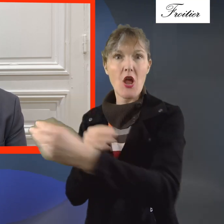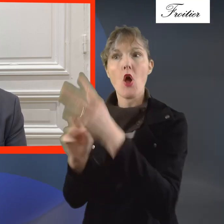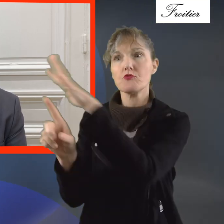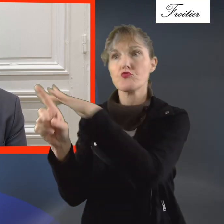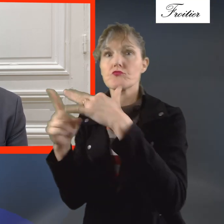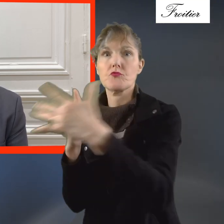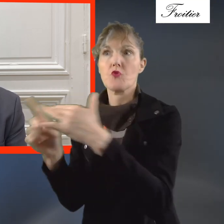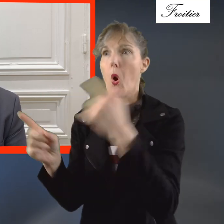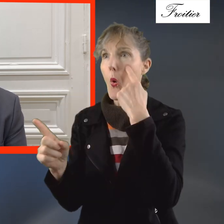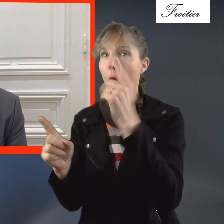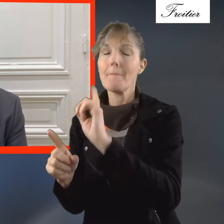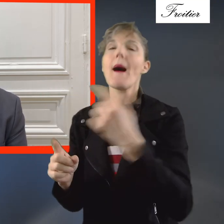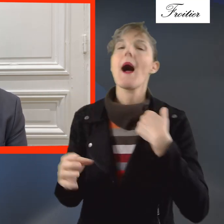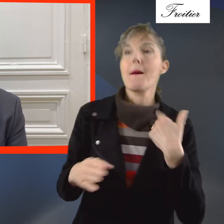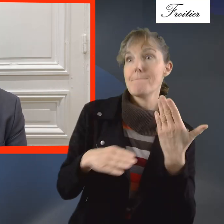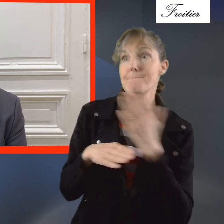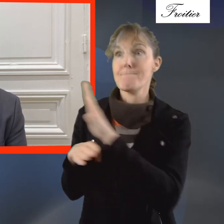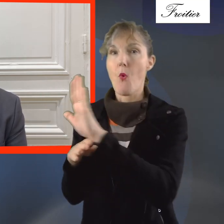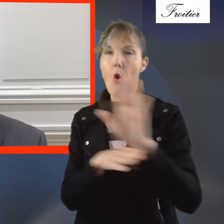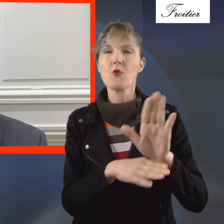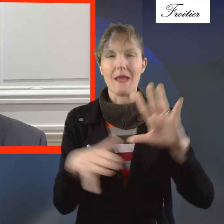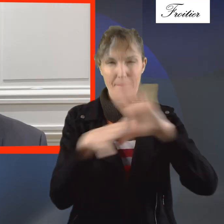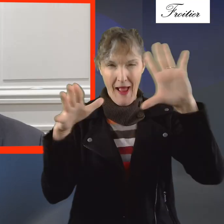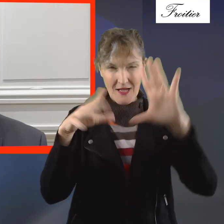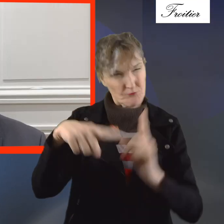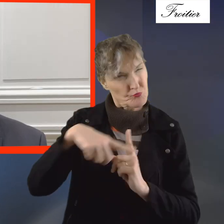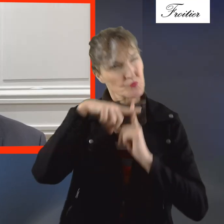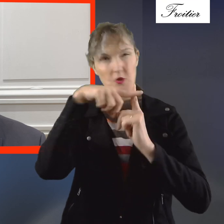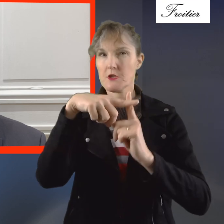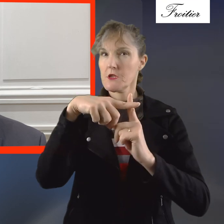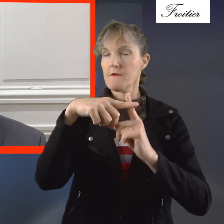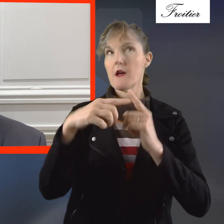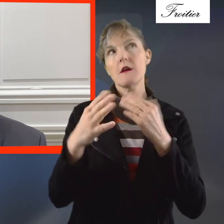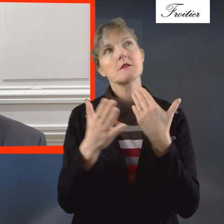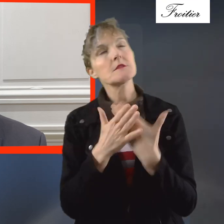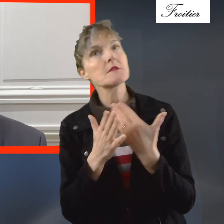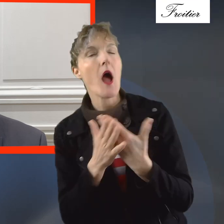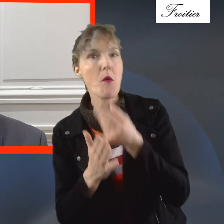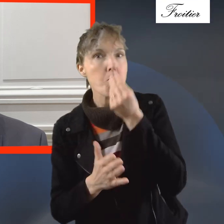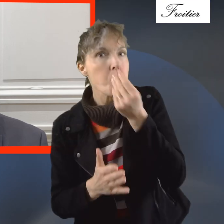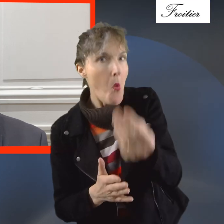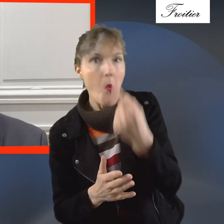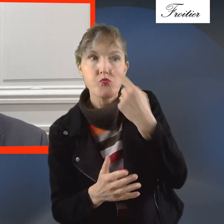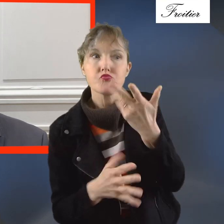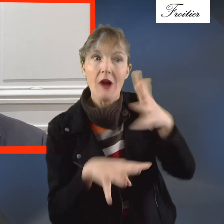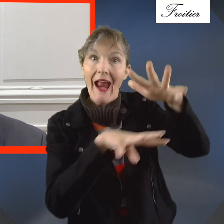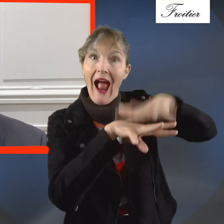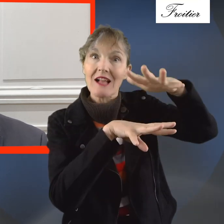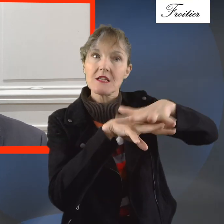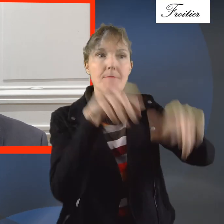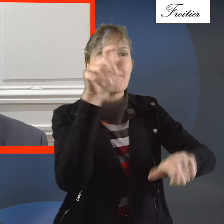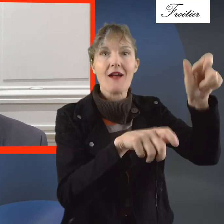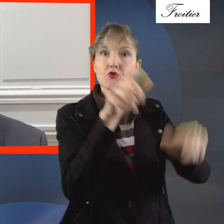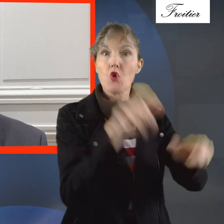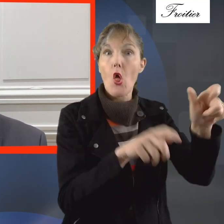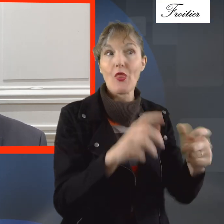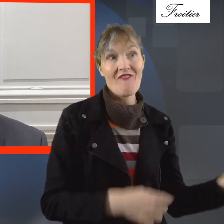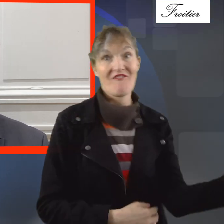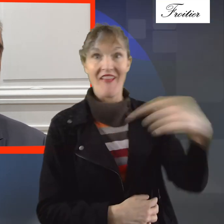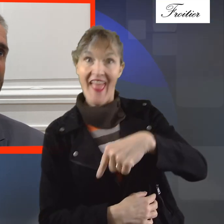des non-croyants, des personnes de l'extérieur, et bien je pense que ça peut contribuer à ce que des personnes du quartier viennent